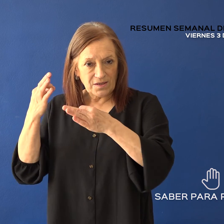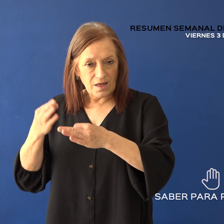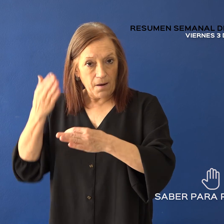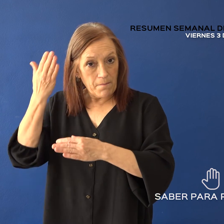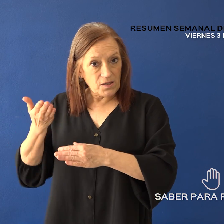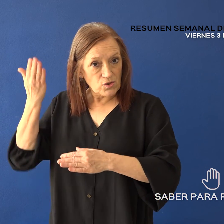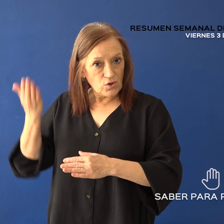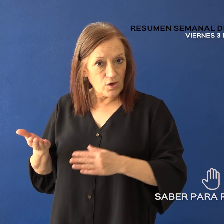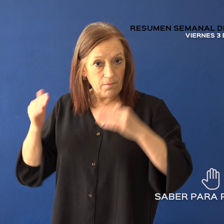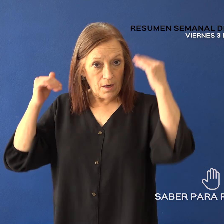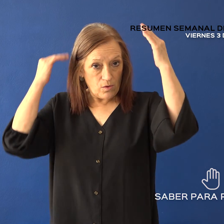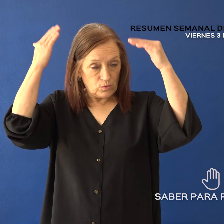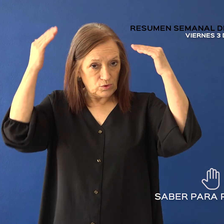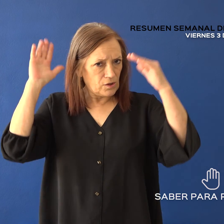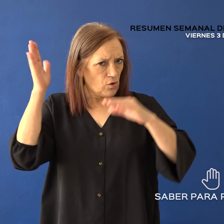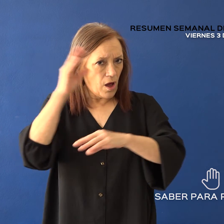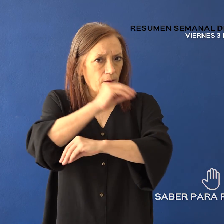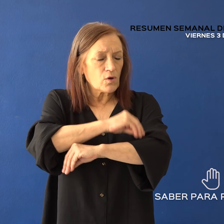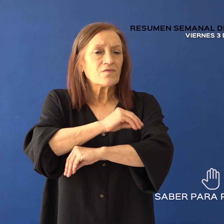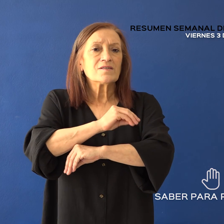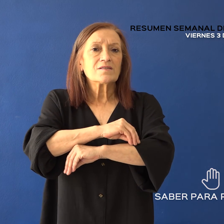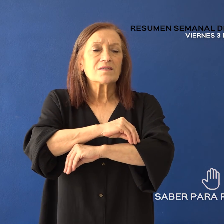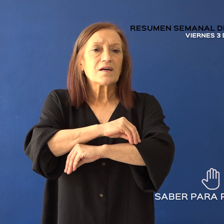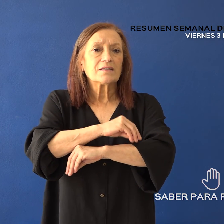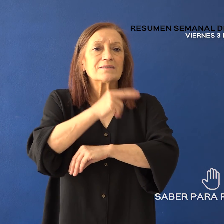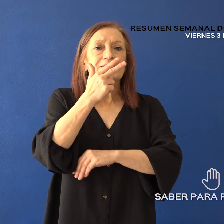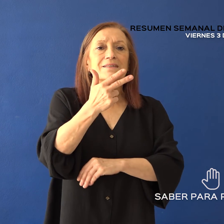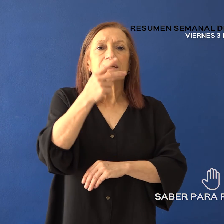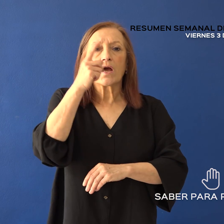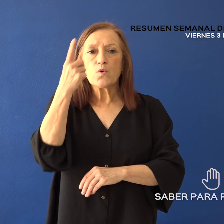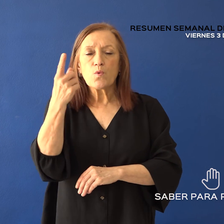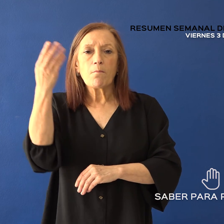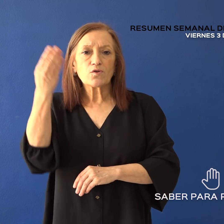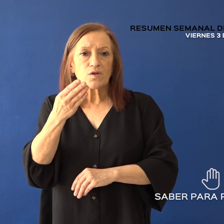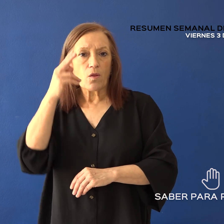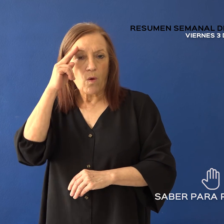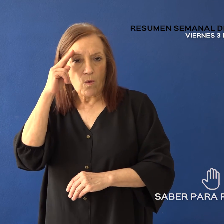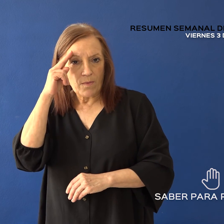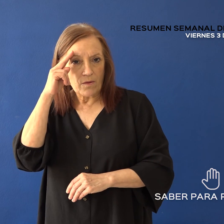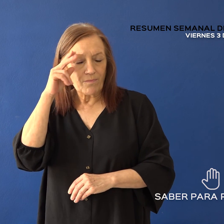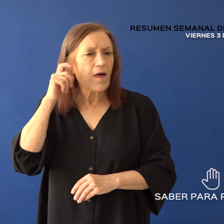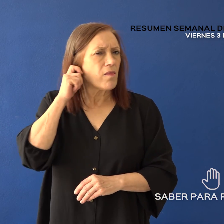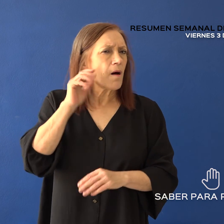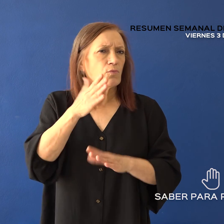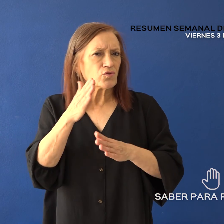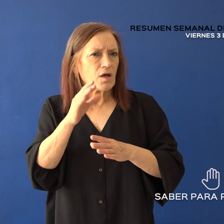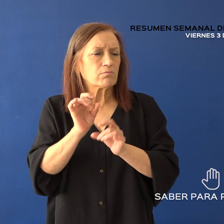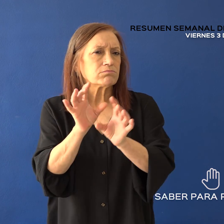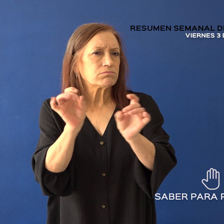adultos para toda la provincia es del 31%. La edad media de casos de COVID